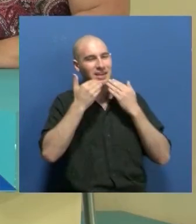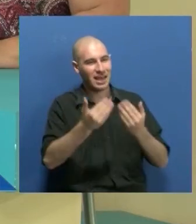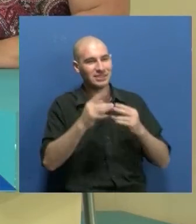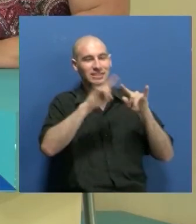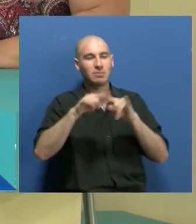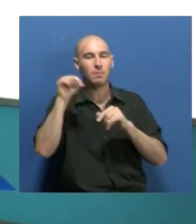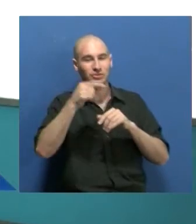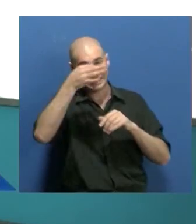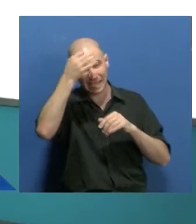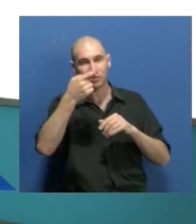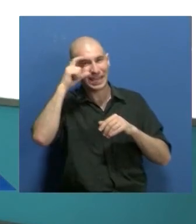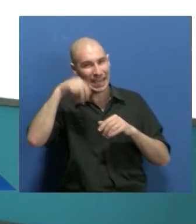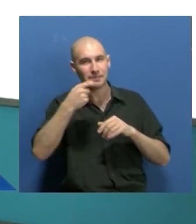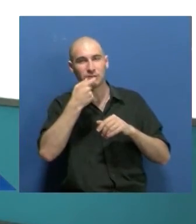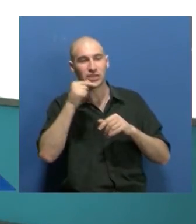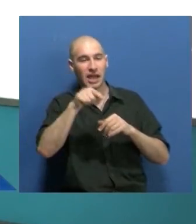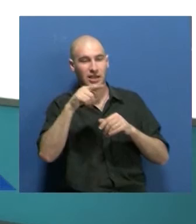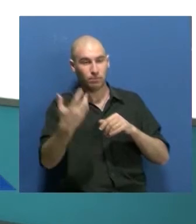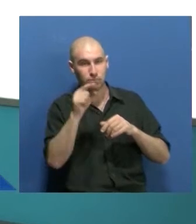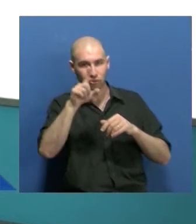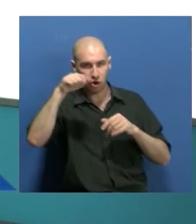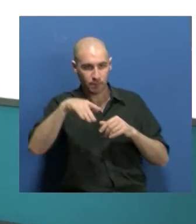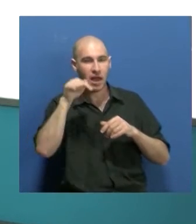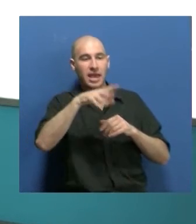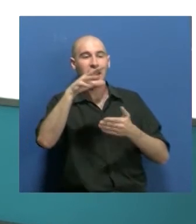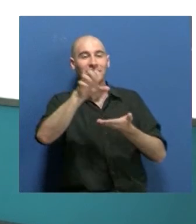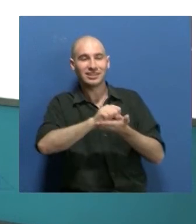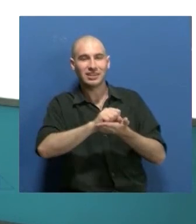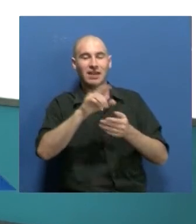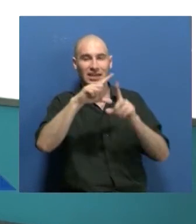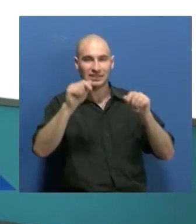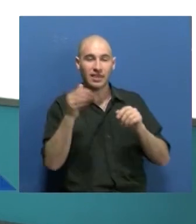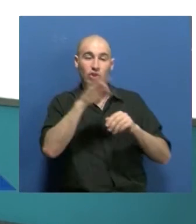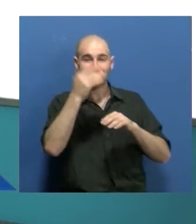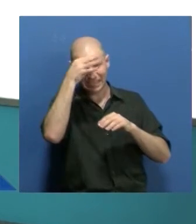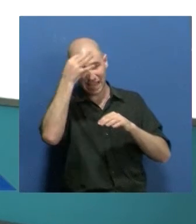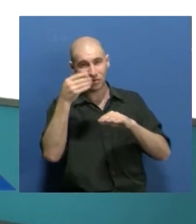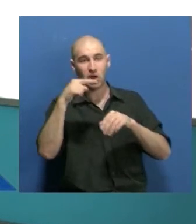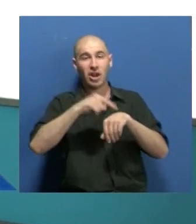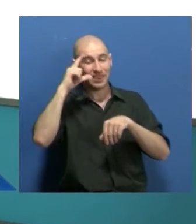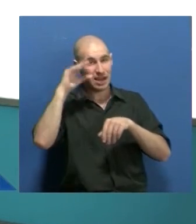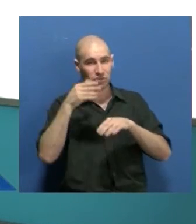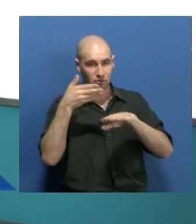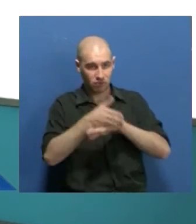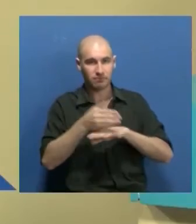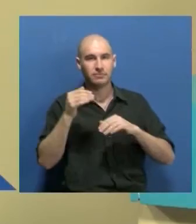.teatroenmendoza.com. Se pueden sacar allí las entradas o acercarse al teatro el sábado a las 22, ¿no? Arranca la hora. Gracias. Muy bien.